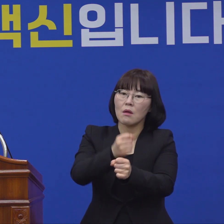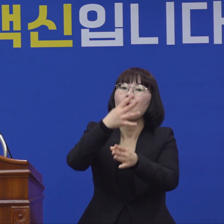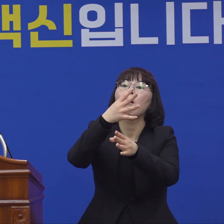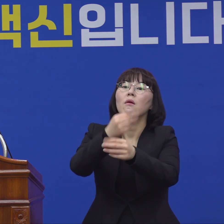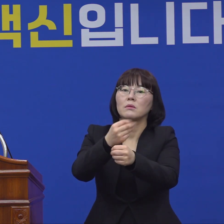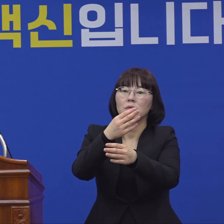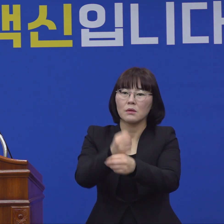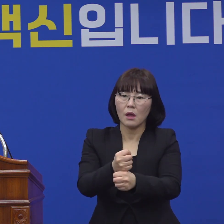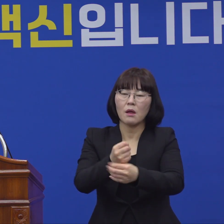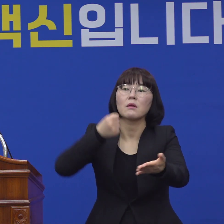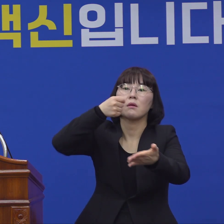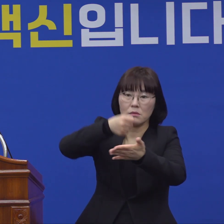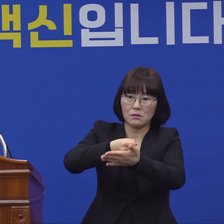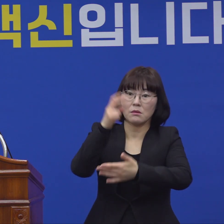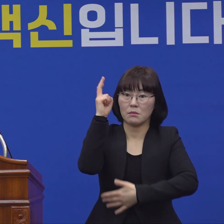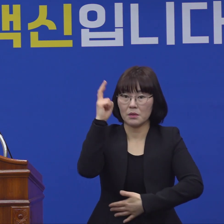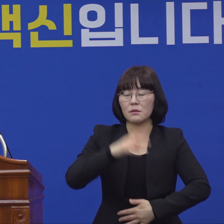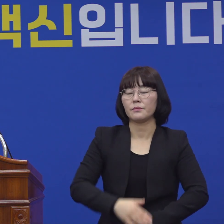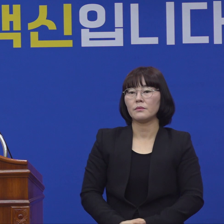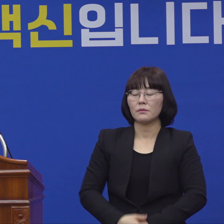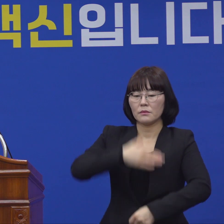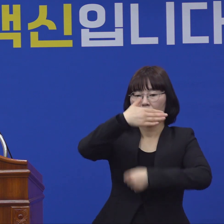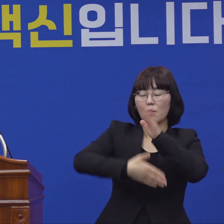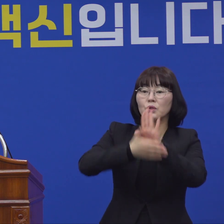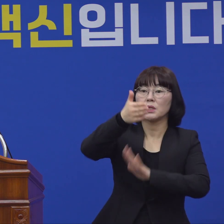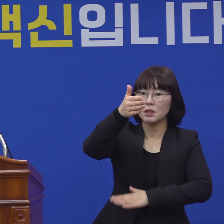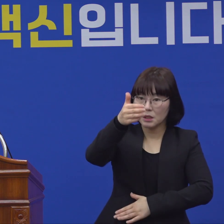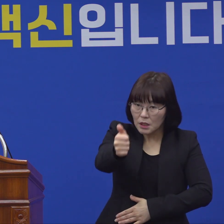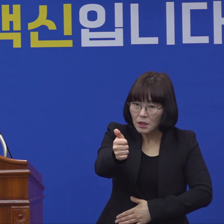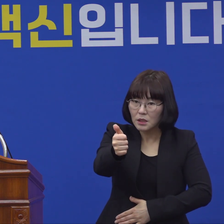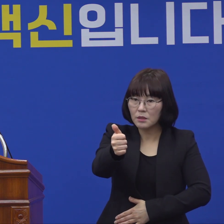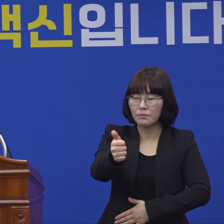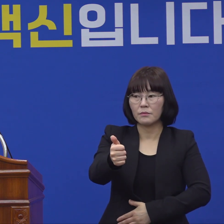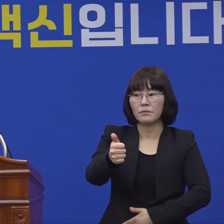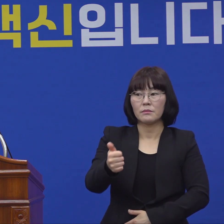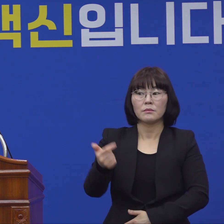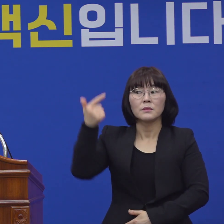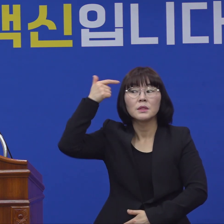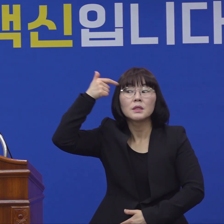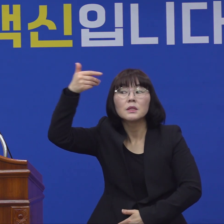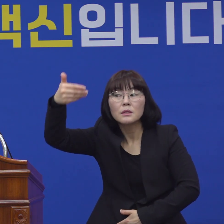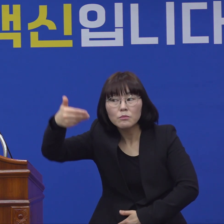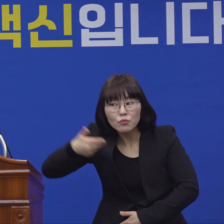거로 저는 판단하고 있습니다. 우리 회장님께서 질문해 주신 대로